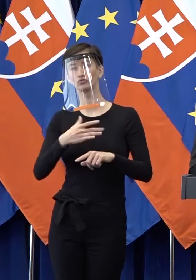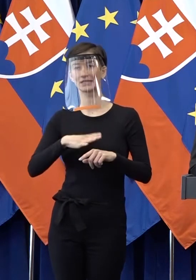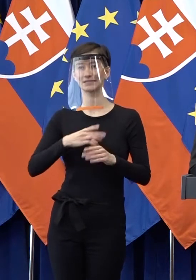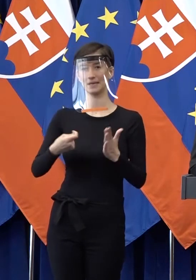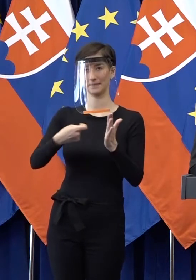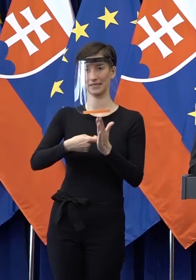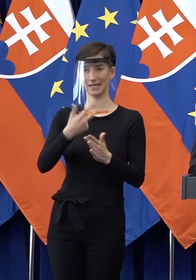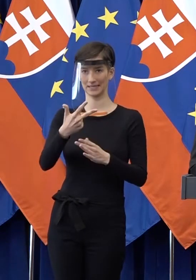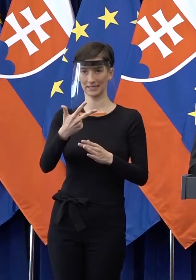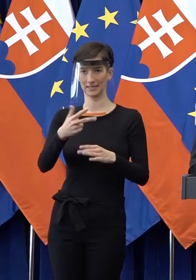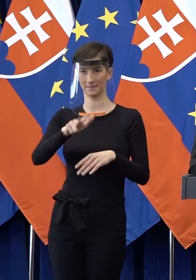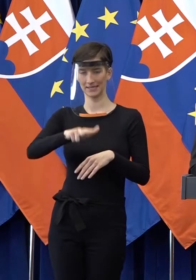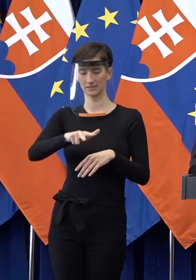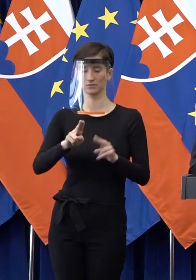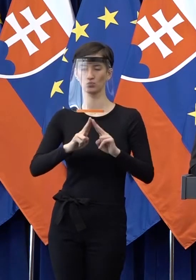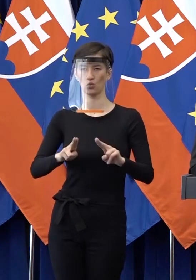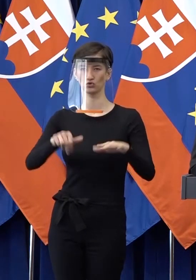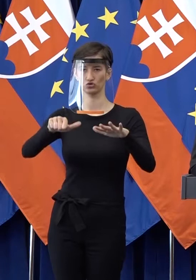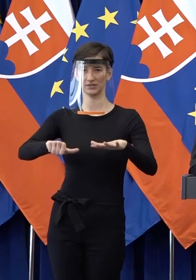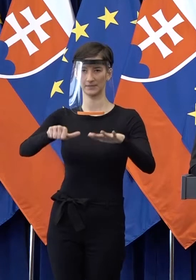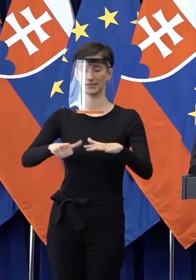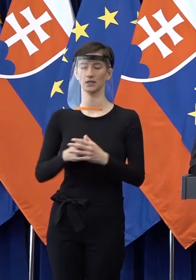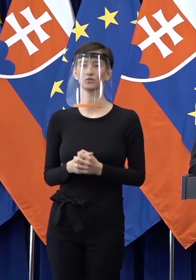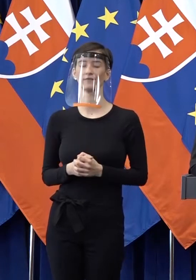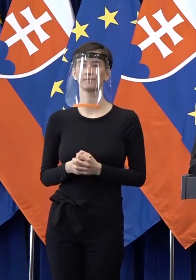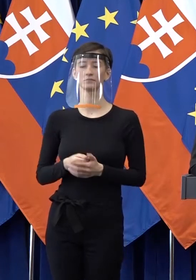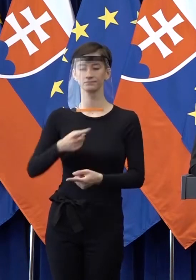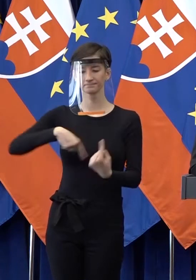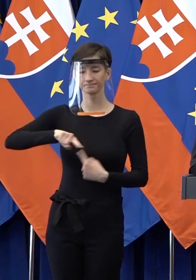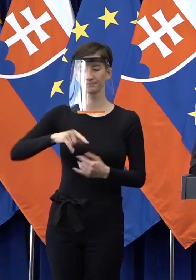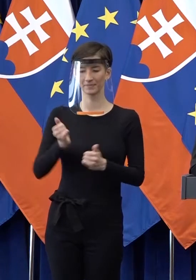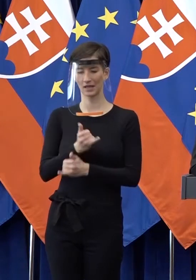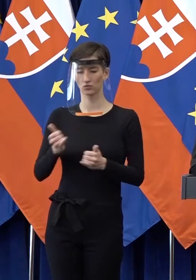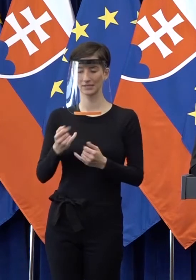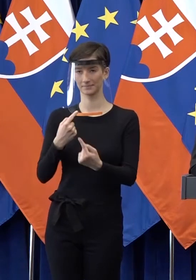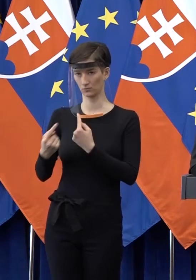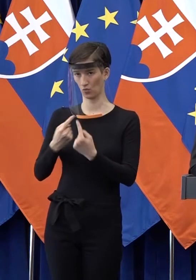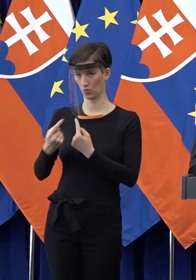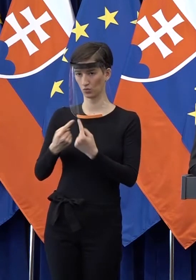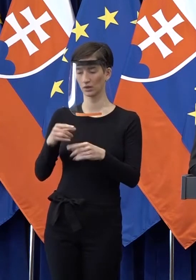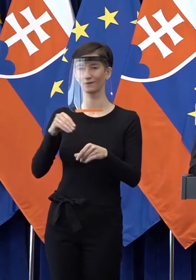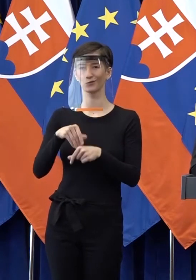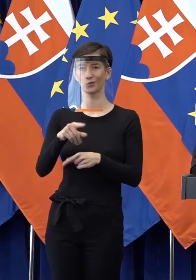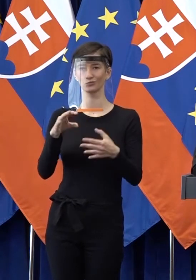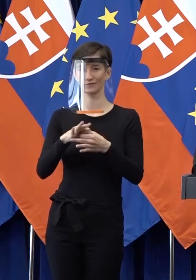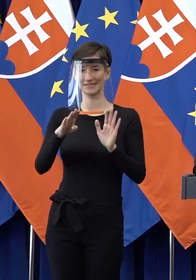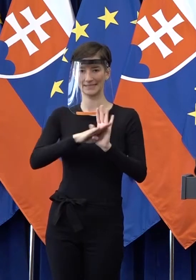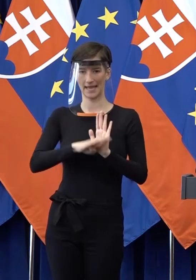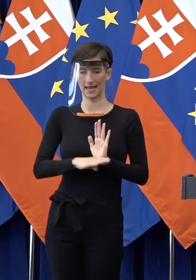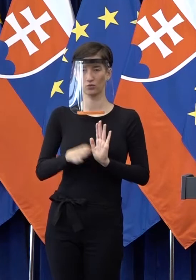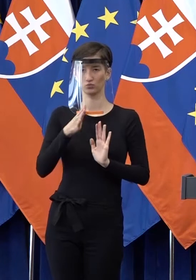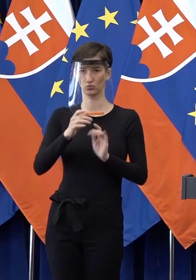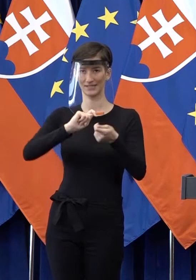obrazne podali ruky, aj keď si teda nepodávame dnes ruky, ale na ktorém sme sa dnes dohodli, ktorý ide do legislatívneho procesu a